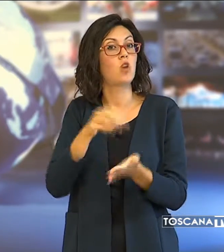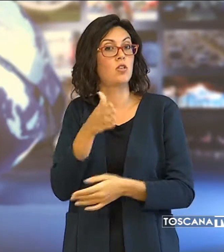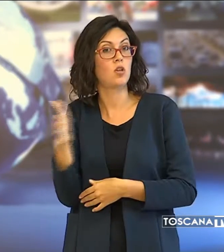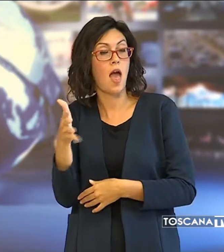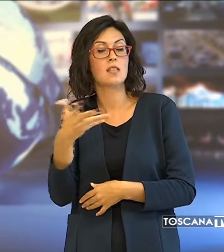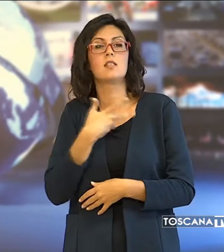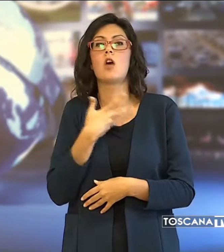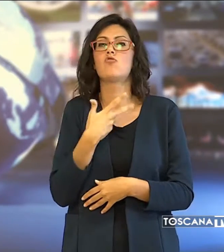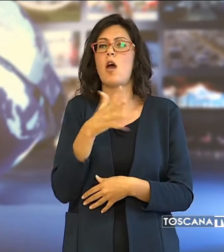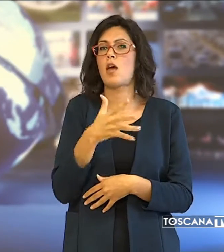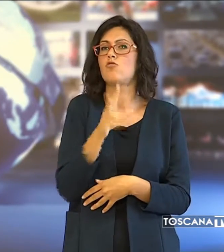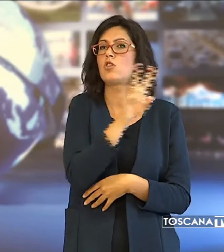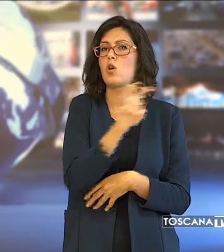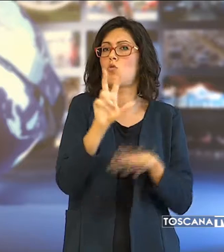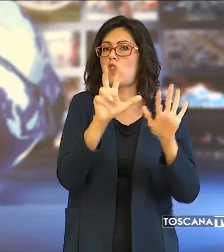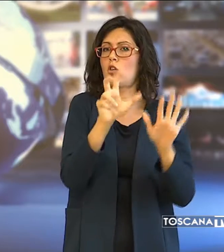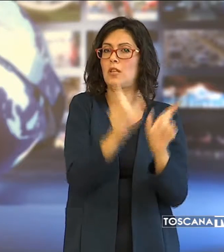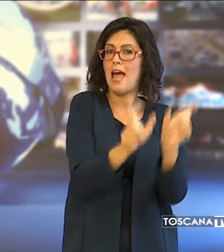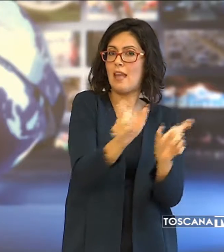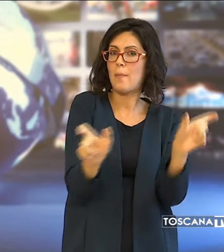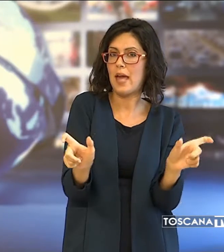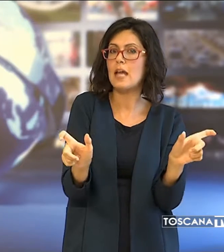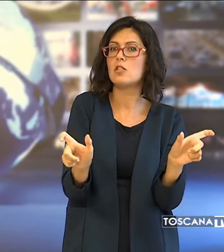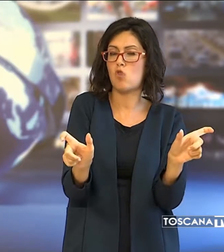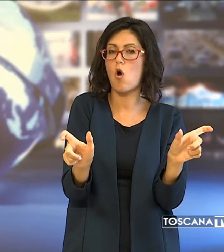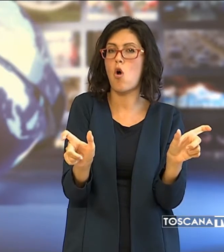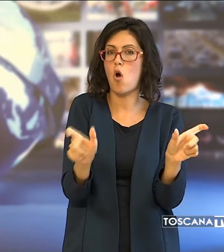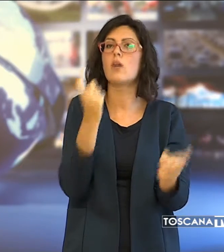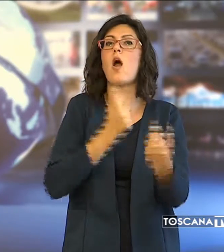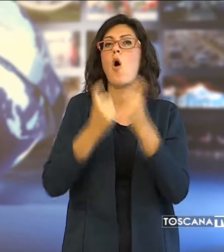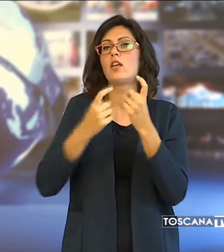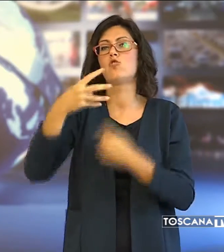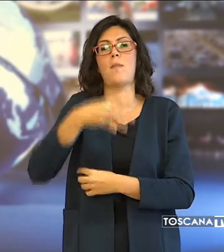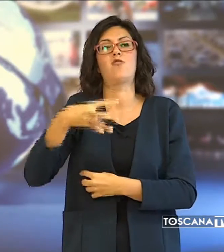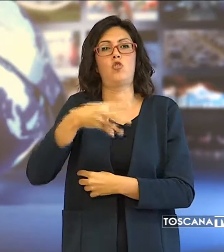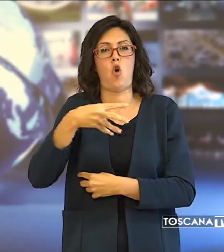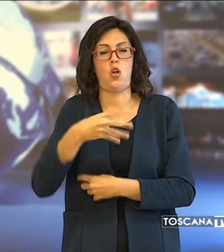'erano circa 280 persone per lo più di origine macedone.